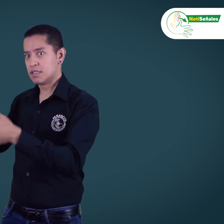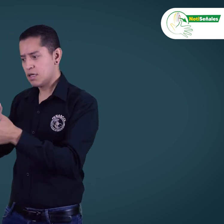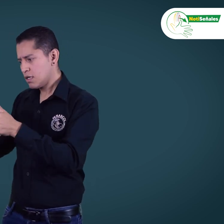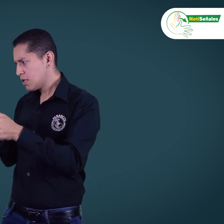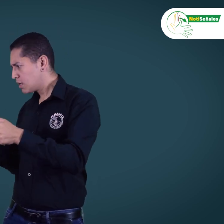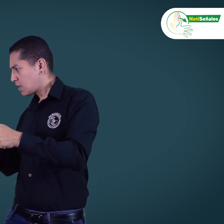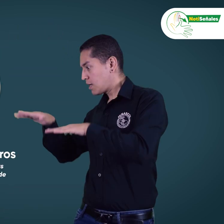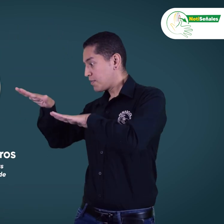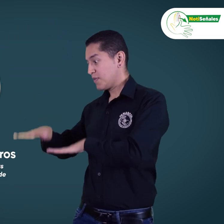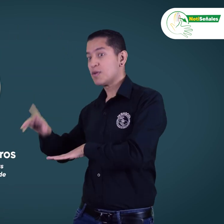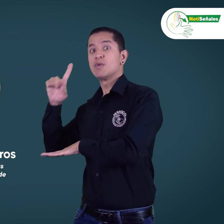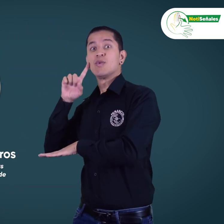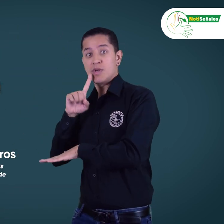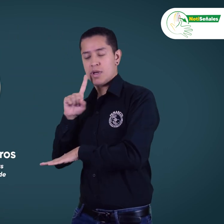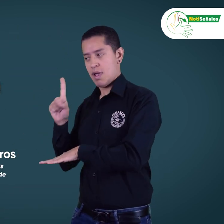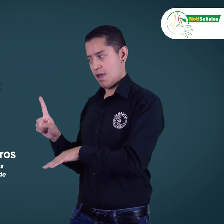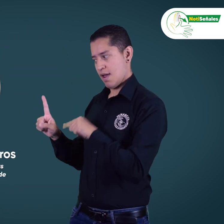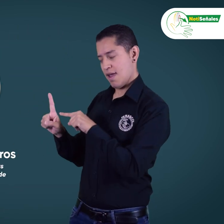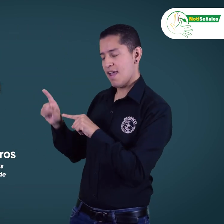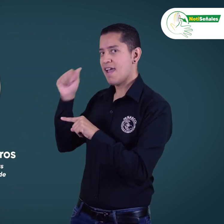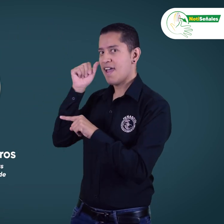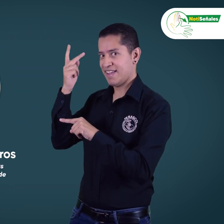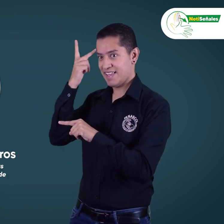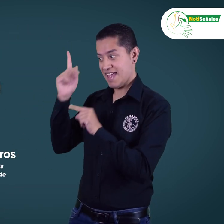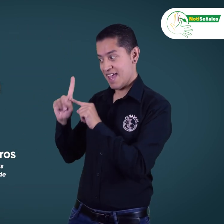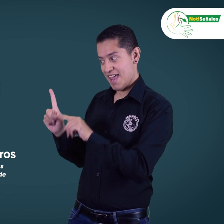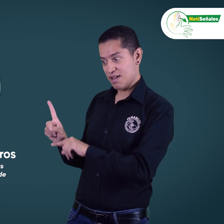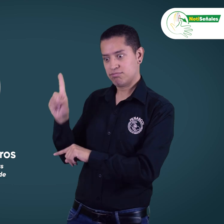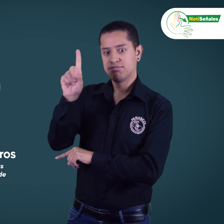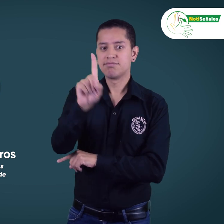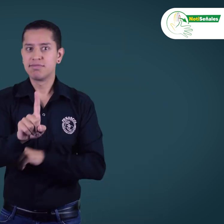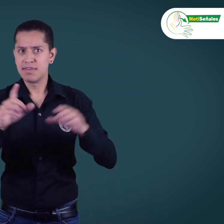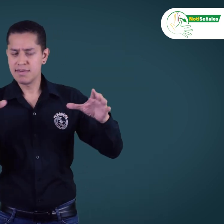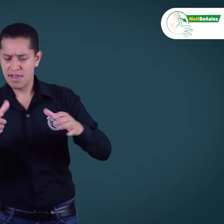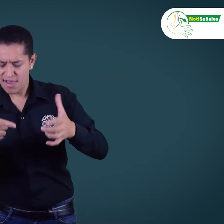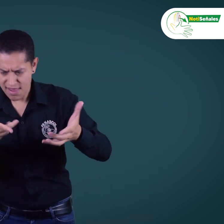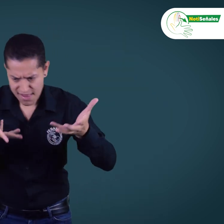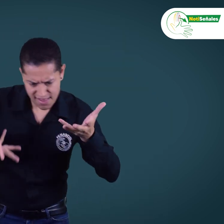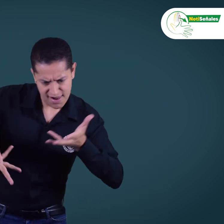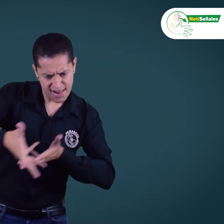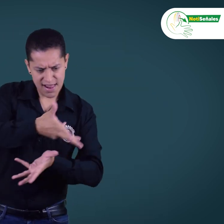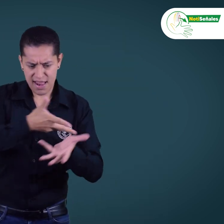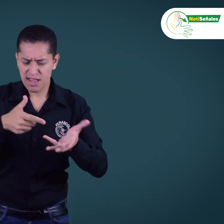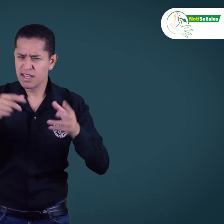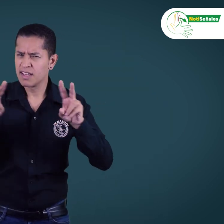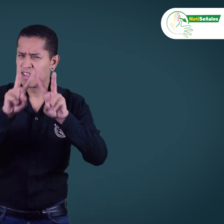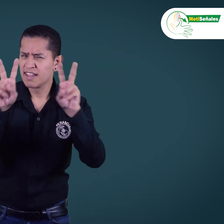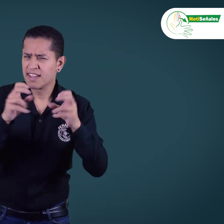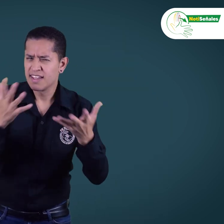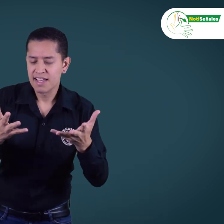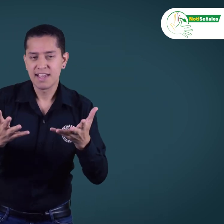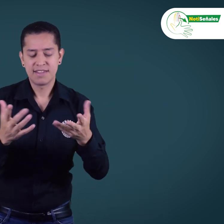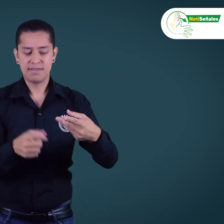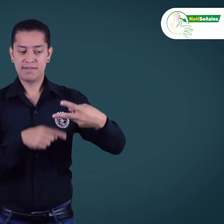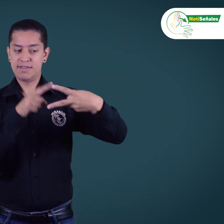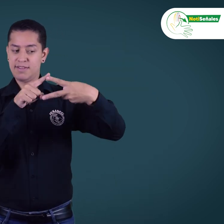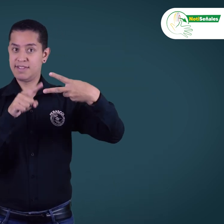Kevin Angélica Lineros, representante de las personas sordas en el Consejo Distrital de Discapacidad. Esta reunión fue en torno a dos